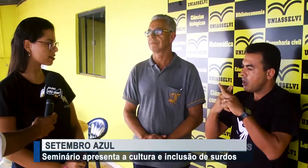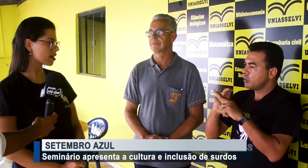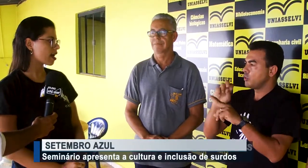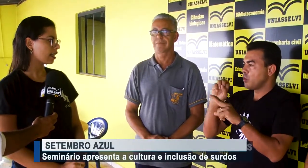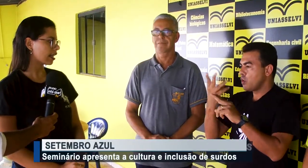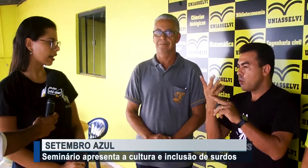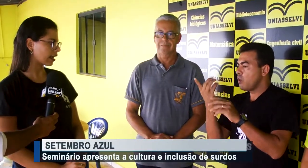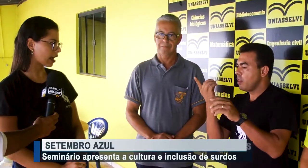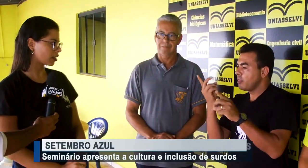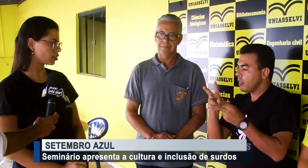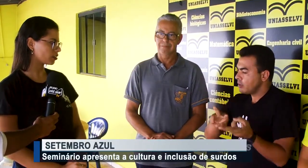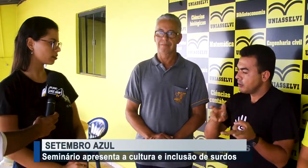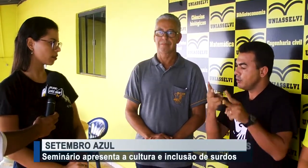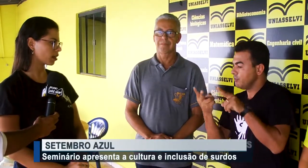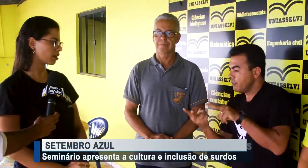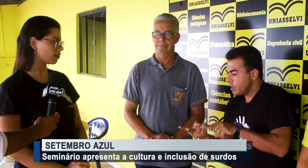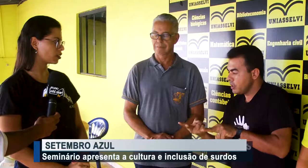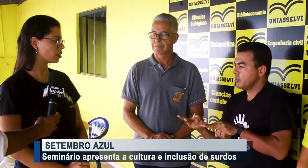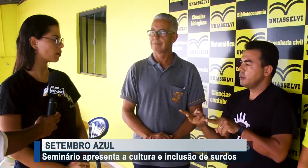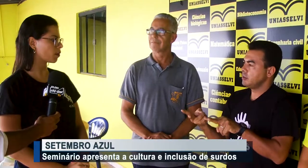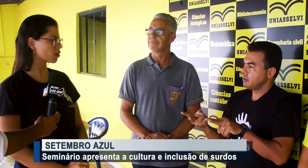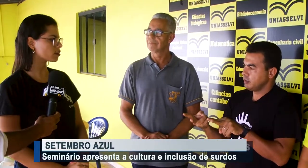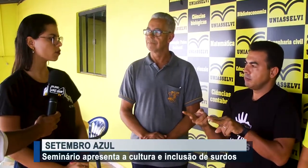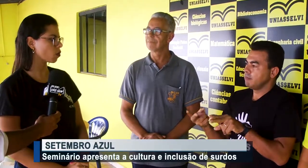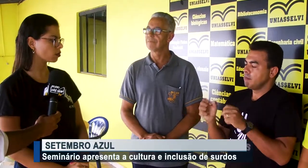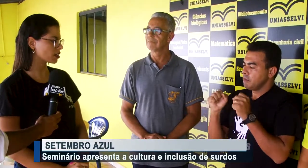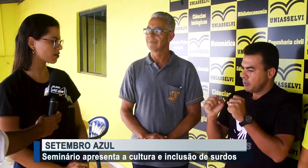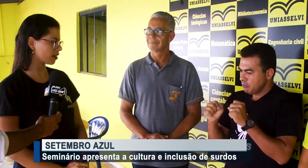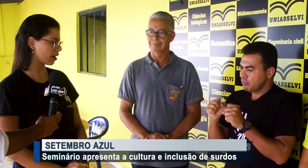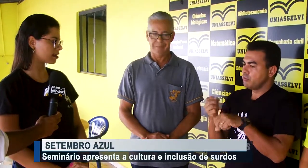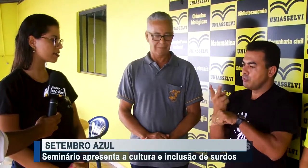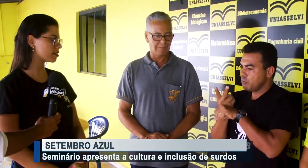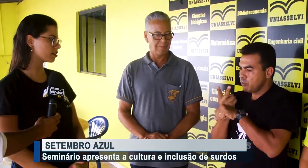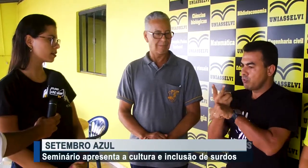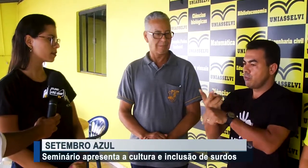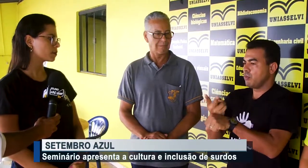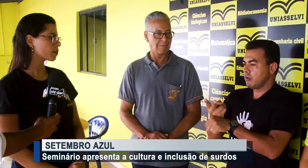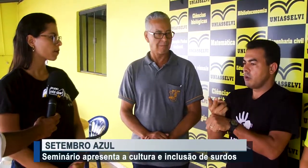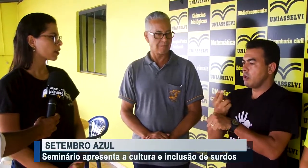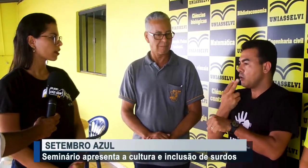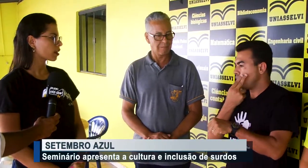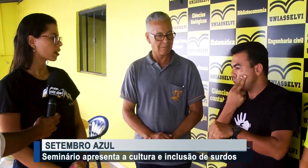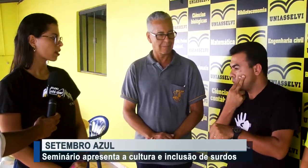pagas lá na Caixa, através de depósito ou transferência.